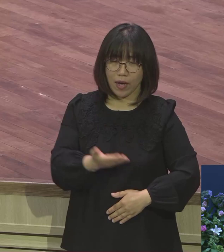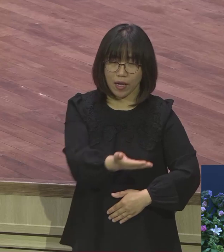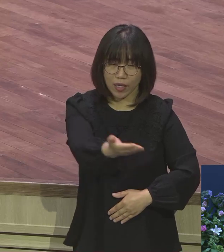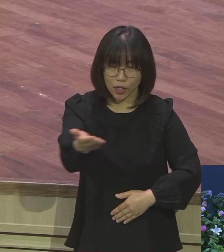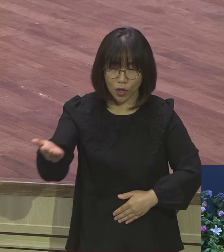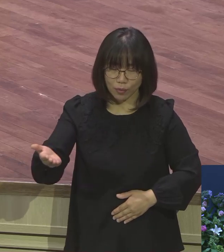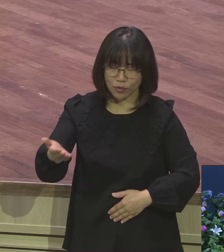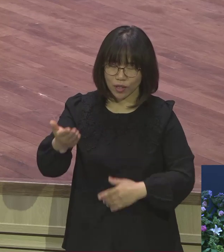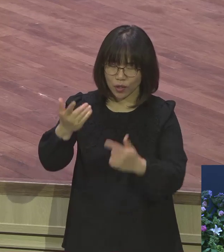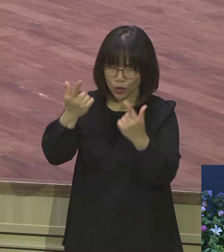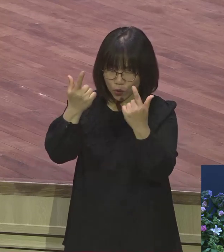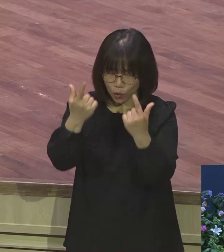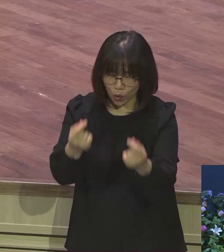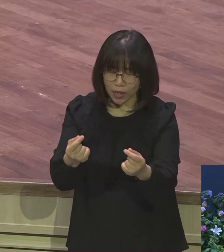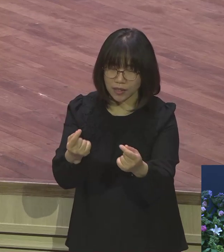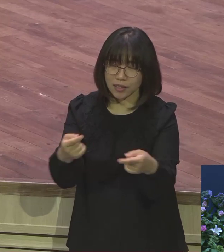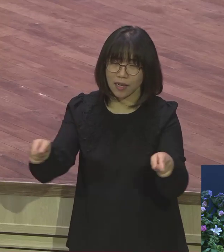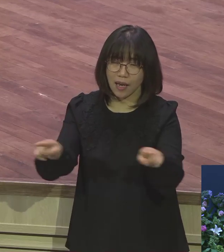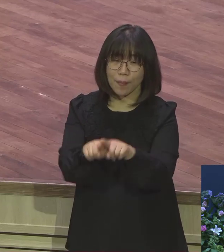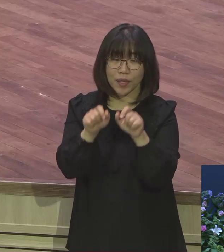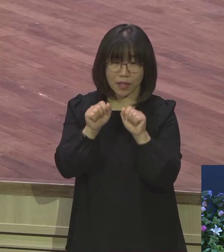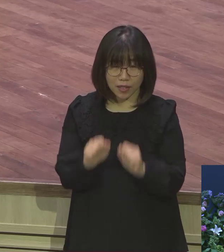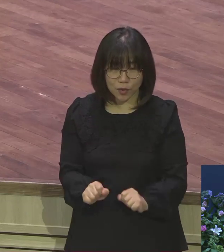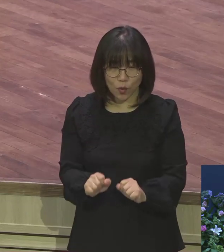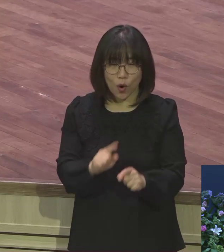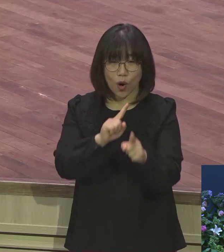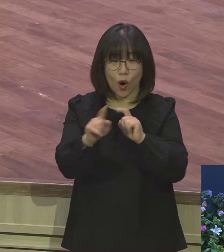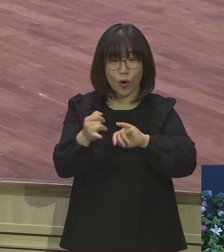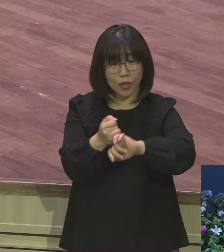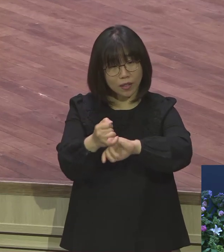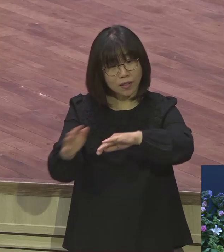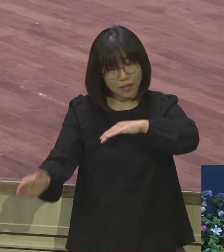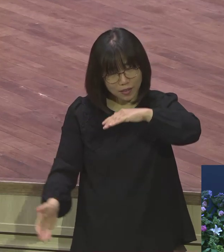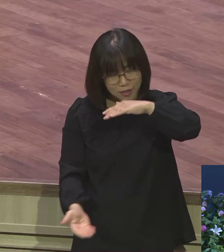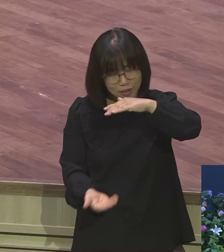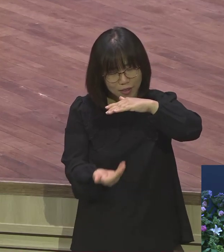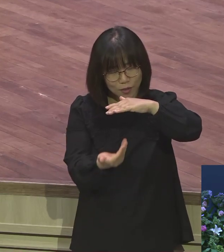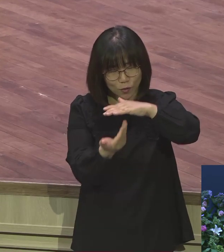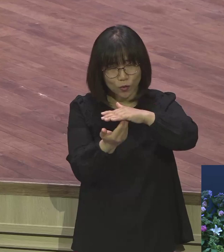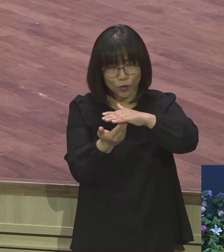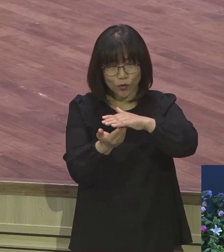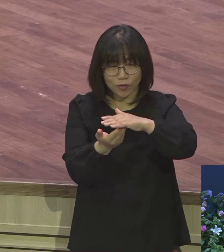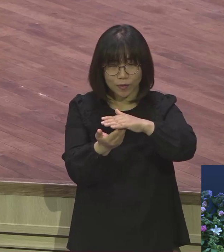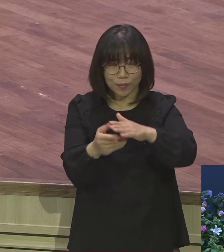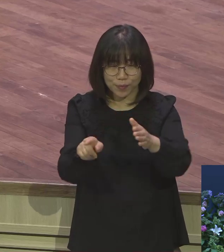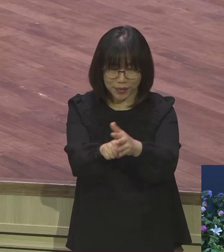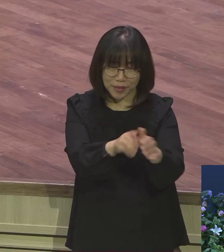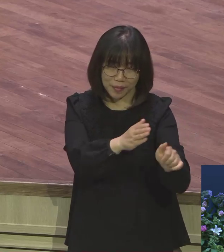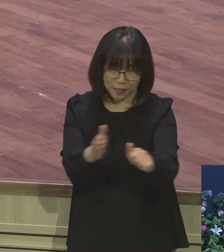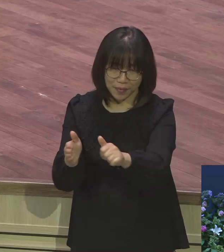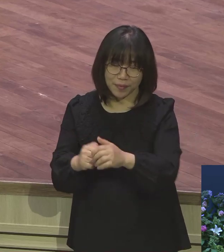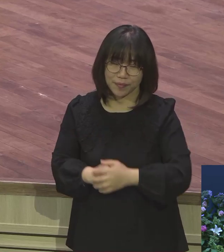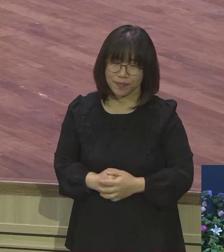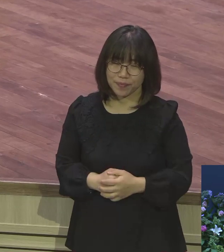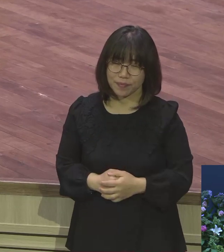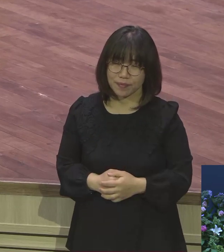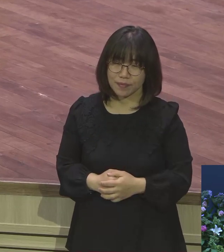함께 하시면서 언약 성취를 해나가고 계신다는 사실을 믿으시기 바랍니다 야 주님이 성취를 하시면서